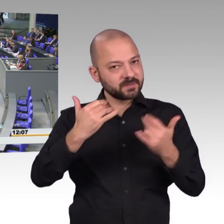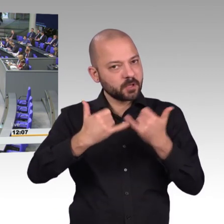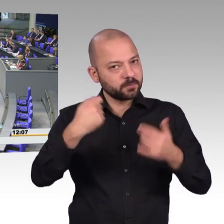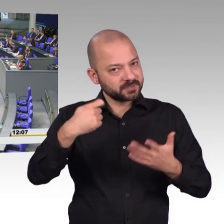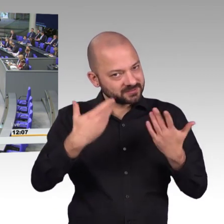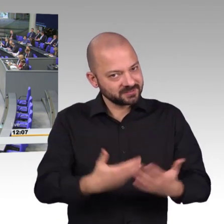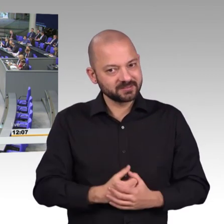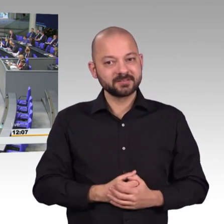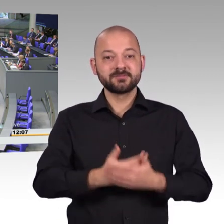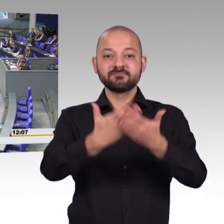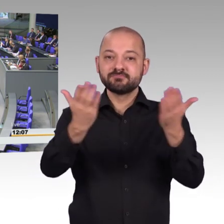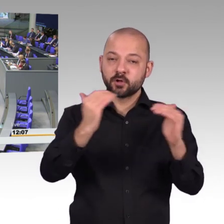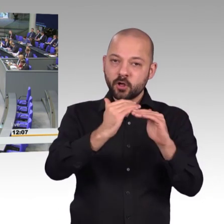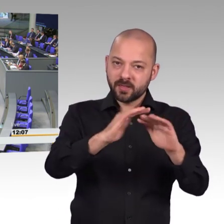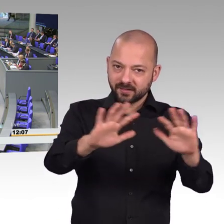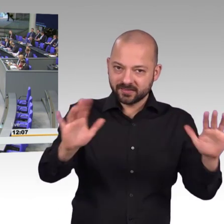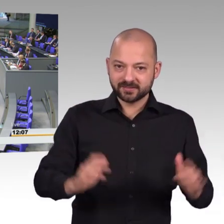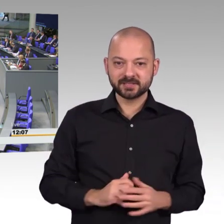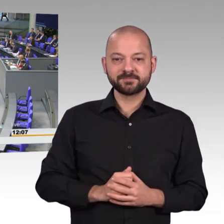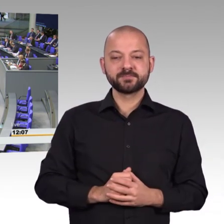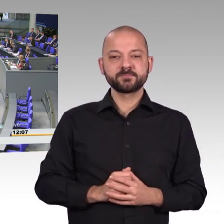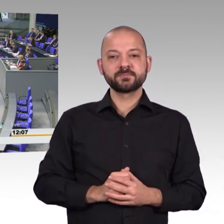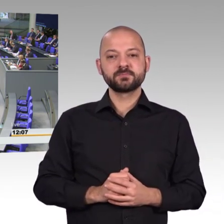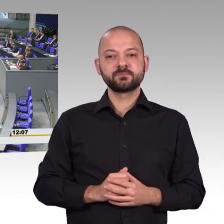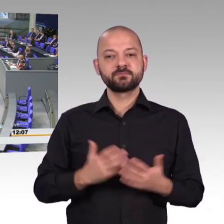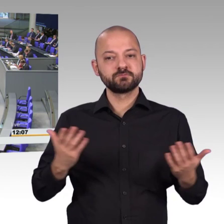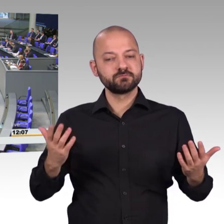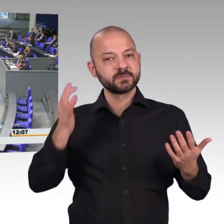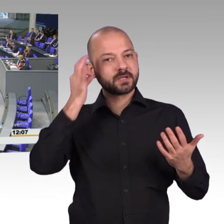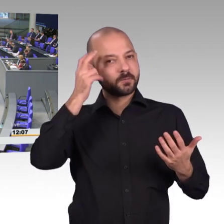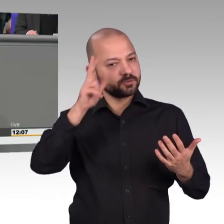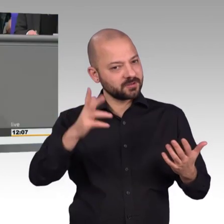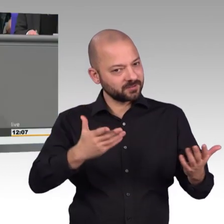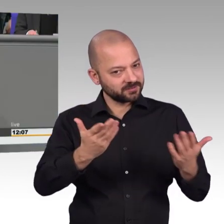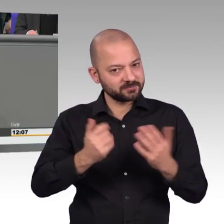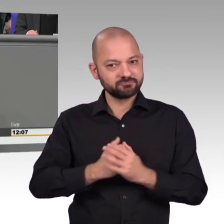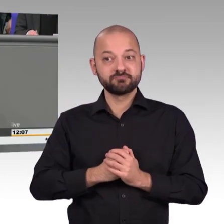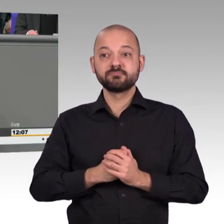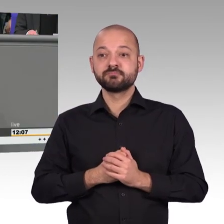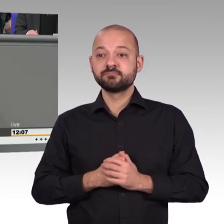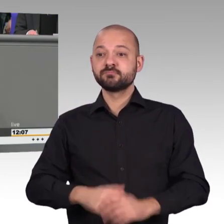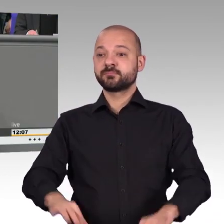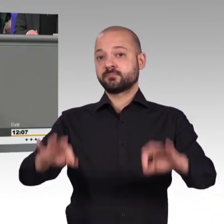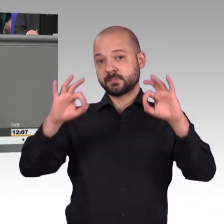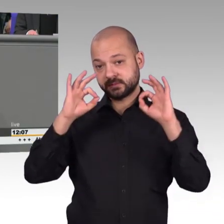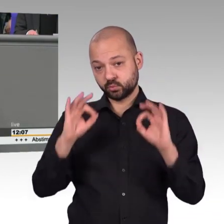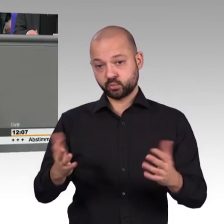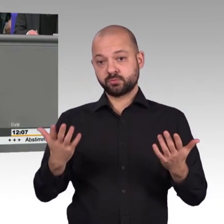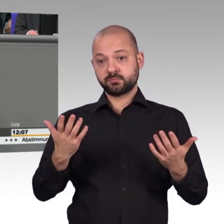dass Ihr Antrag sich mit den Gefahren auseinandersetzt, die es in der digitalen Welt gibt. Sie weisen zu Recht